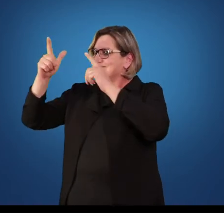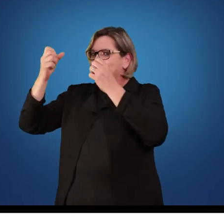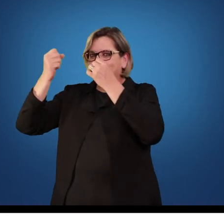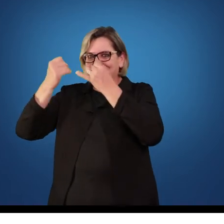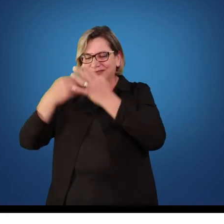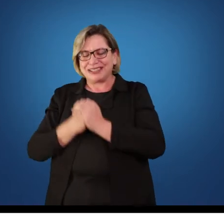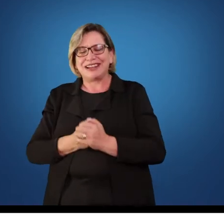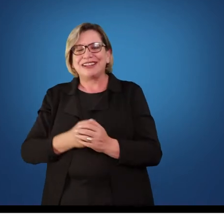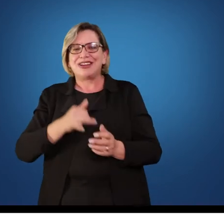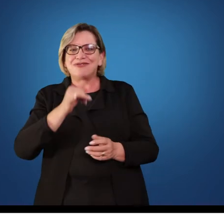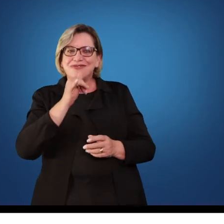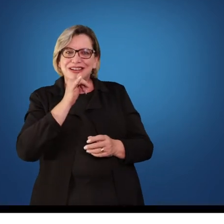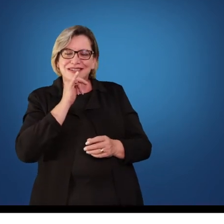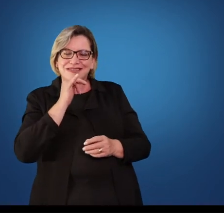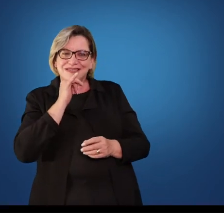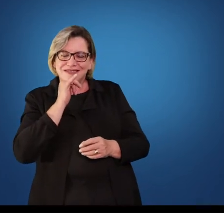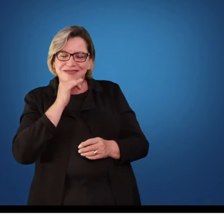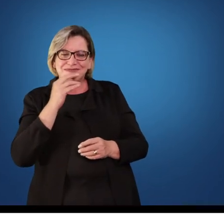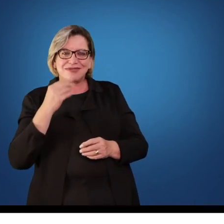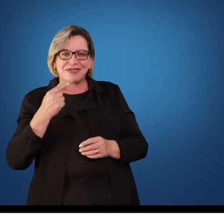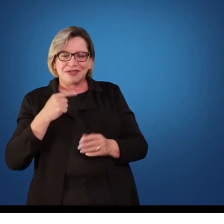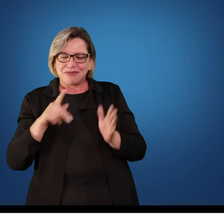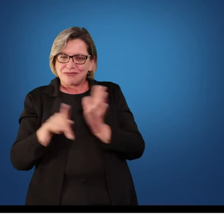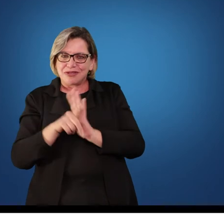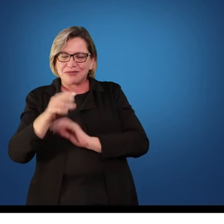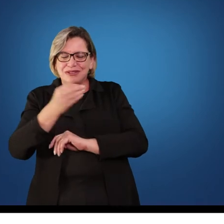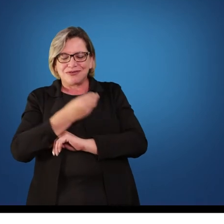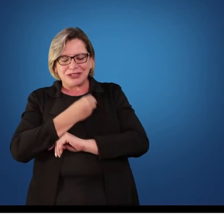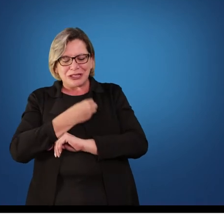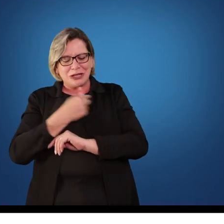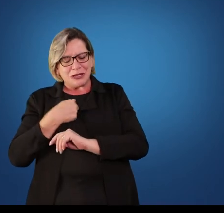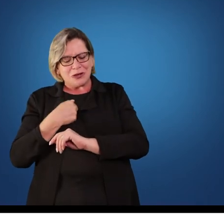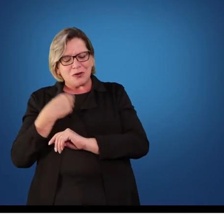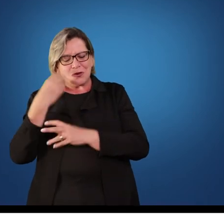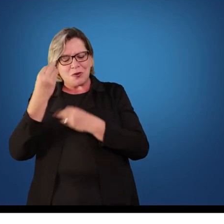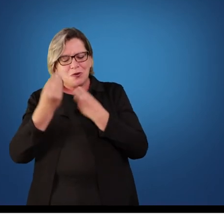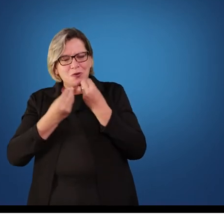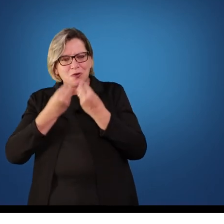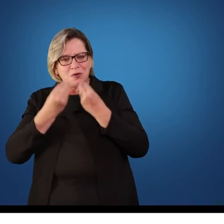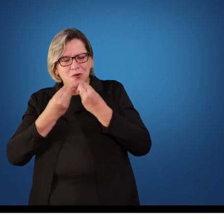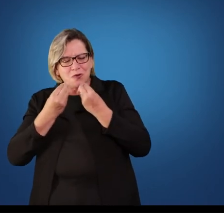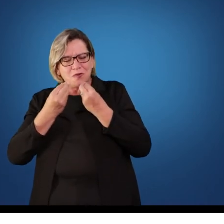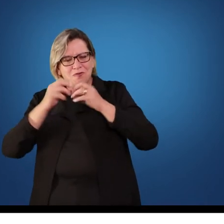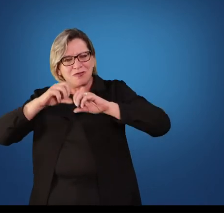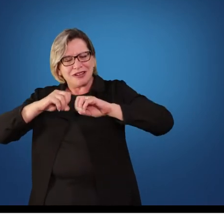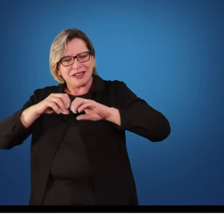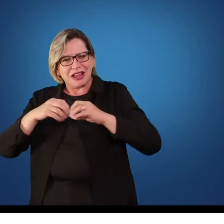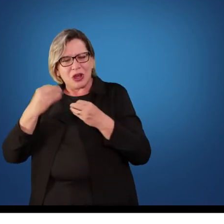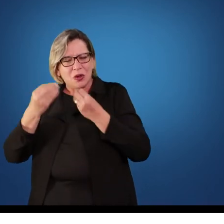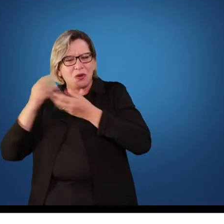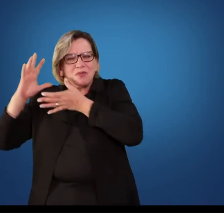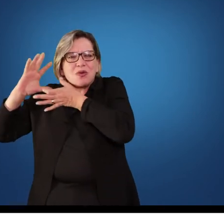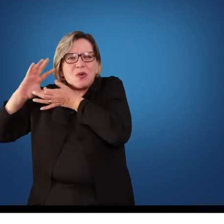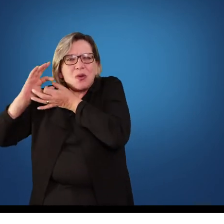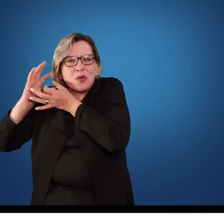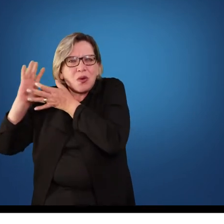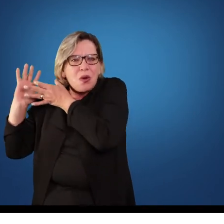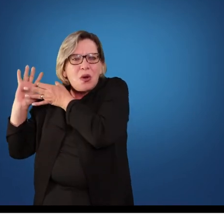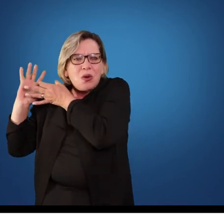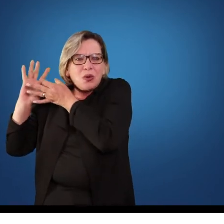tentando entender como que eu ia dar uma aula histórica ou crítica, como que eu ia contextualizar as minhas aulas. E num curso com uma